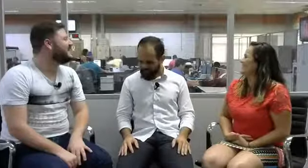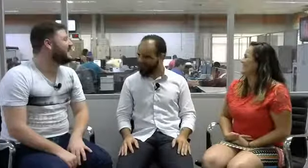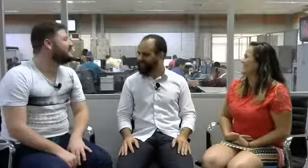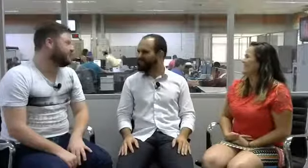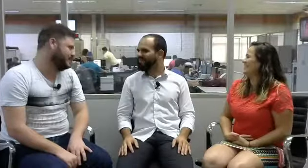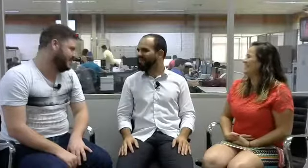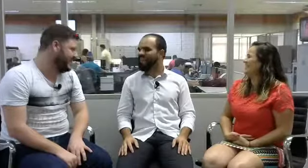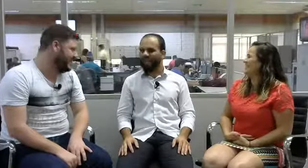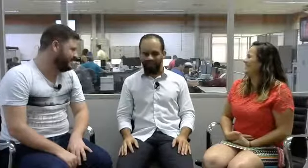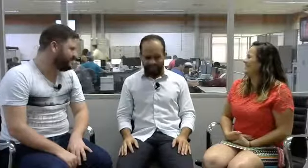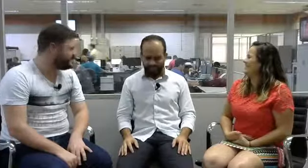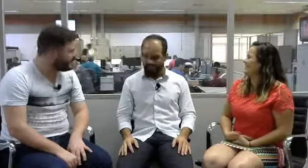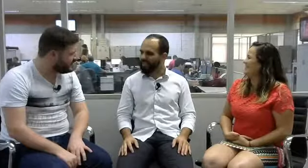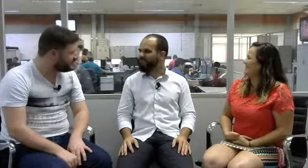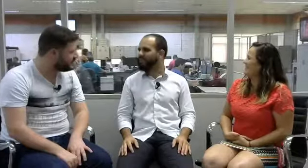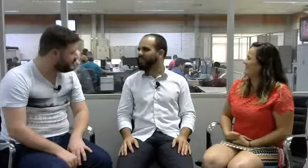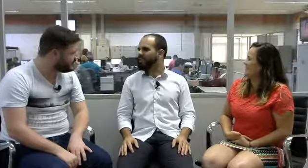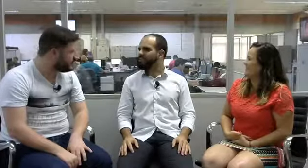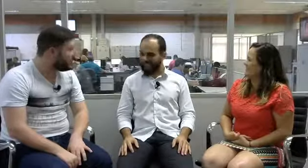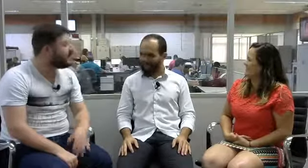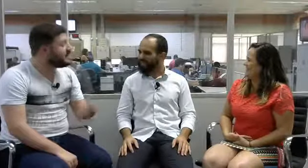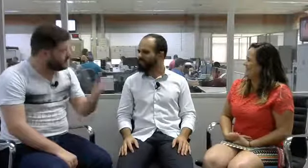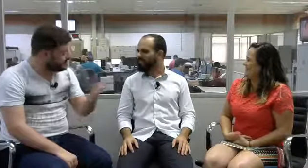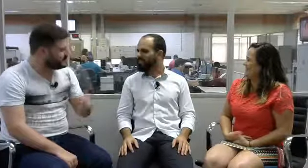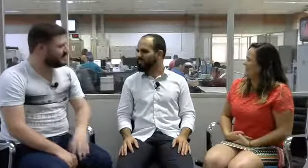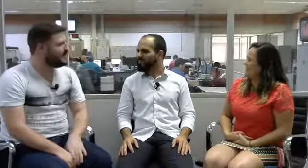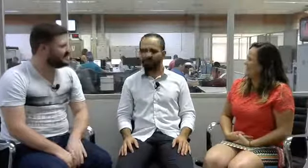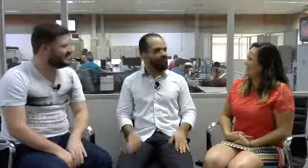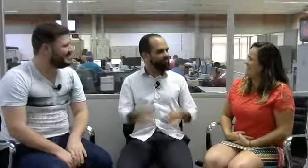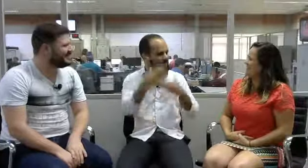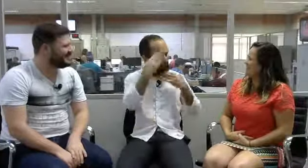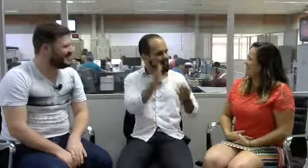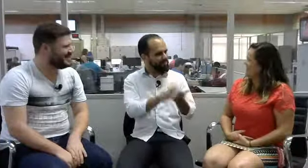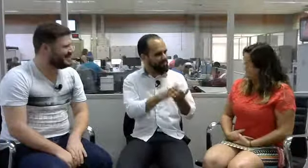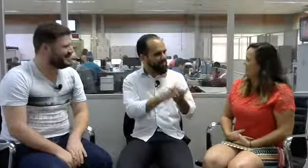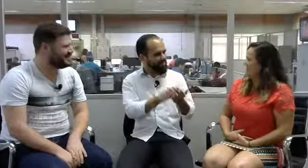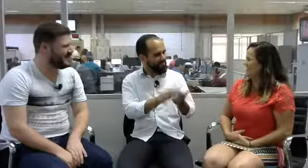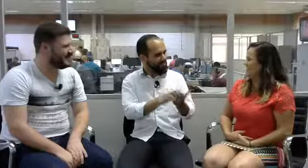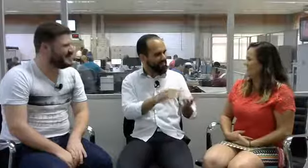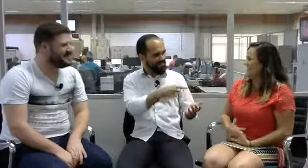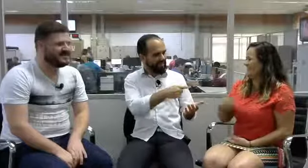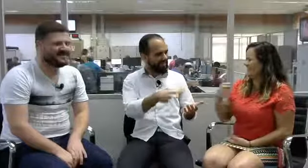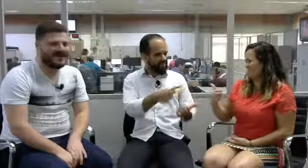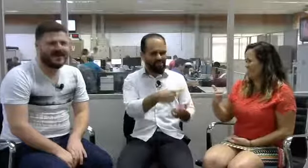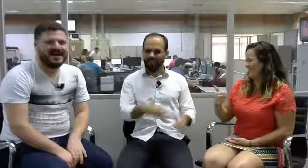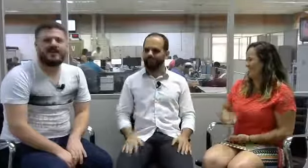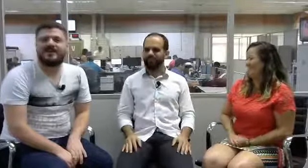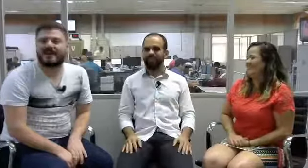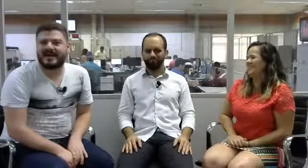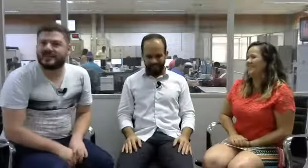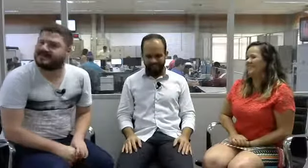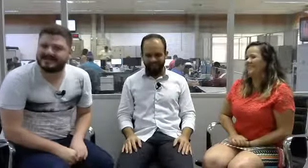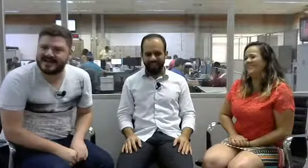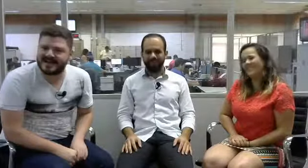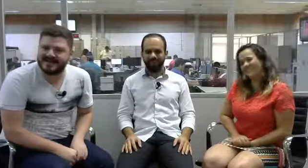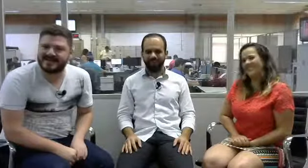Glaucio, muito obrigado. Eu que agradeço. Parabéns pelo seu trabalho. Obrigado. E pelo trabalho da Jaqueline também. Pessoal, muito obrigado para vocês que nos